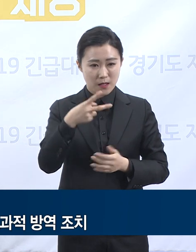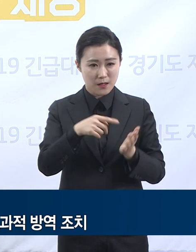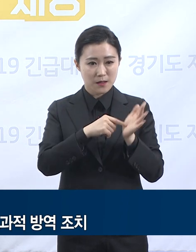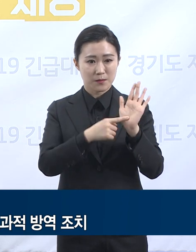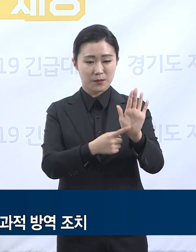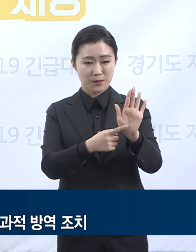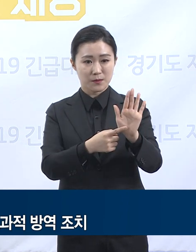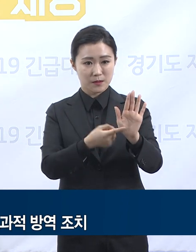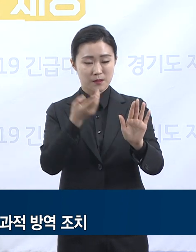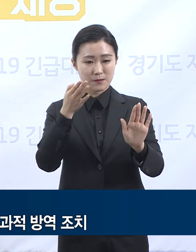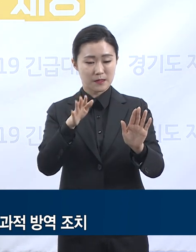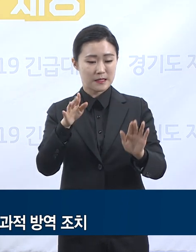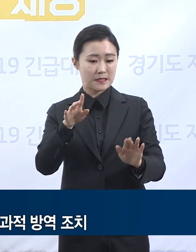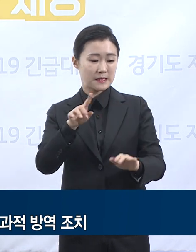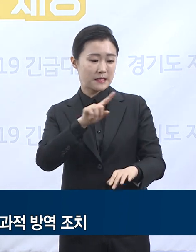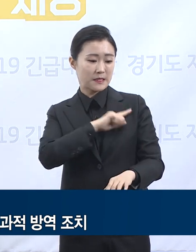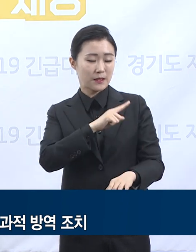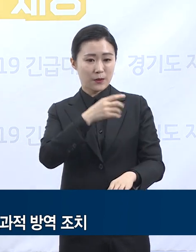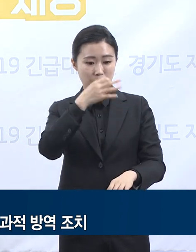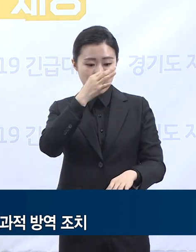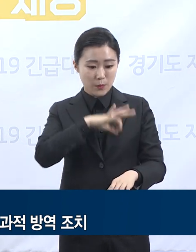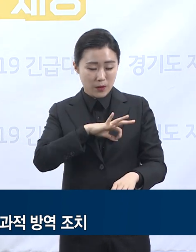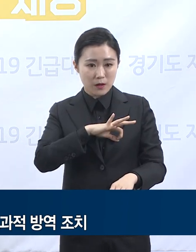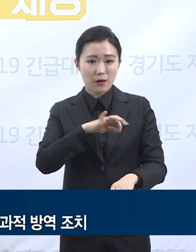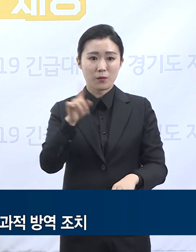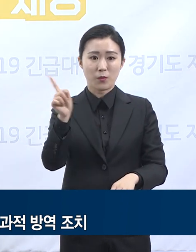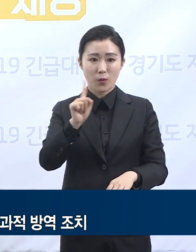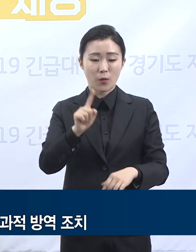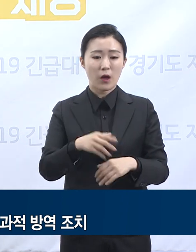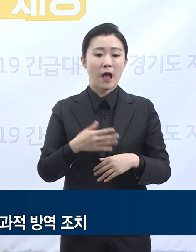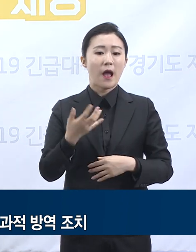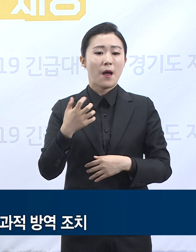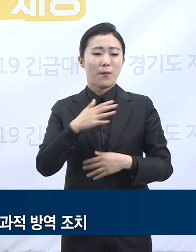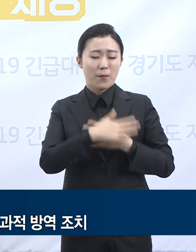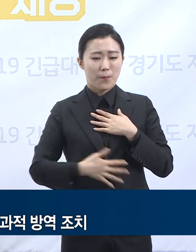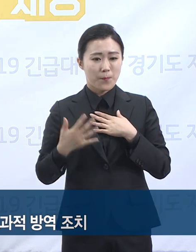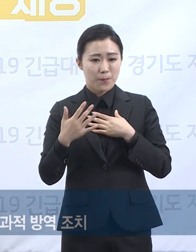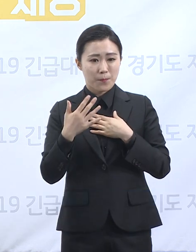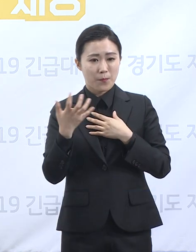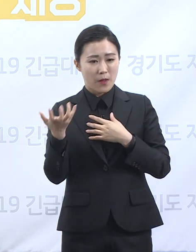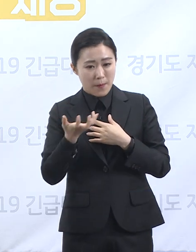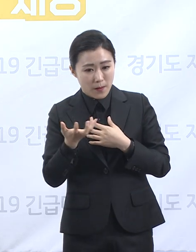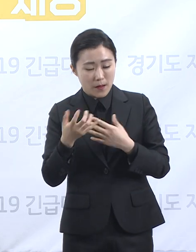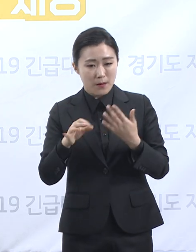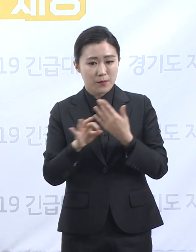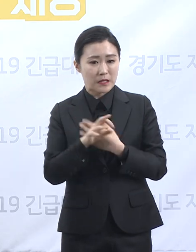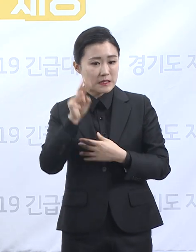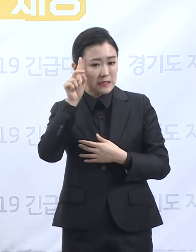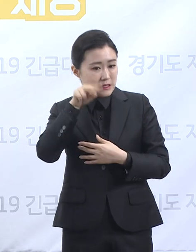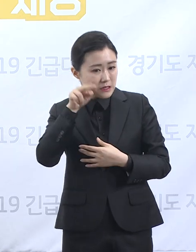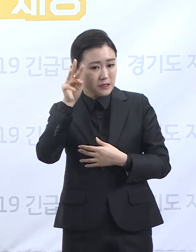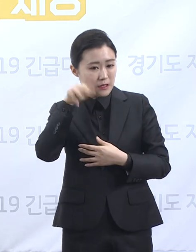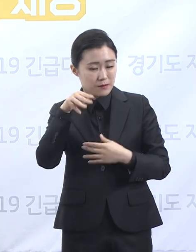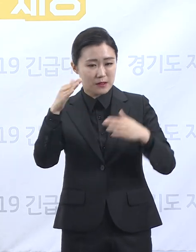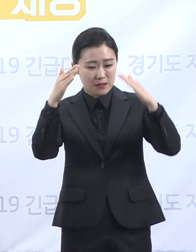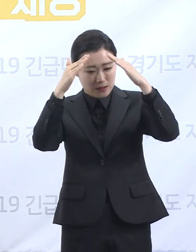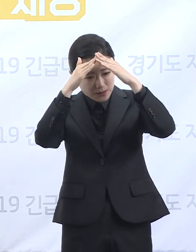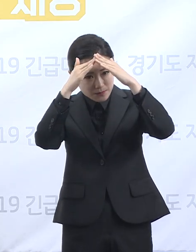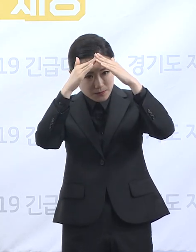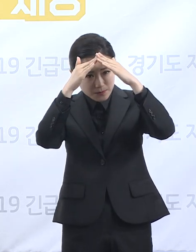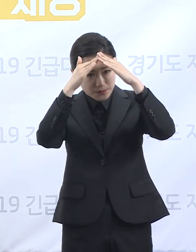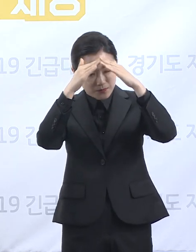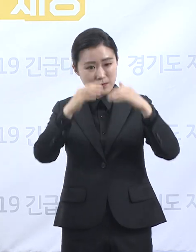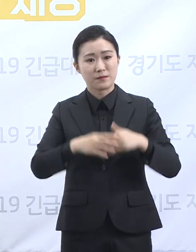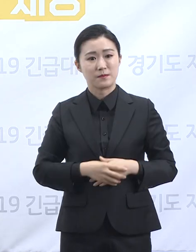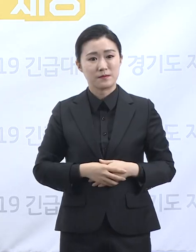방역적 조치는 아픈 사람은 2, 3일간 집에 머물기입니다. 열이 나거나 새로운 호흡기 증상이